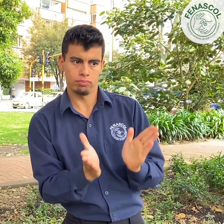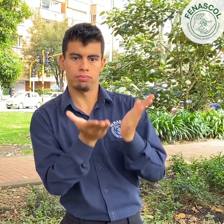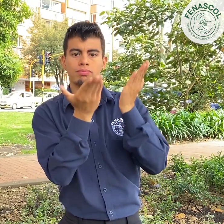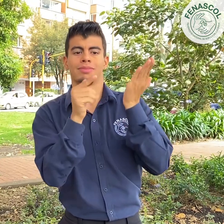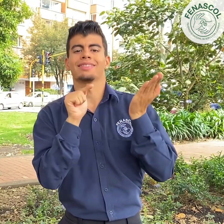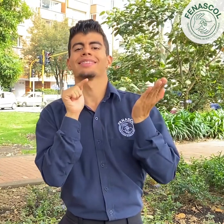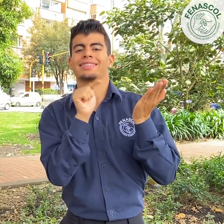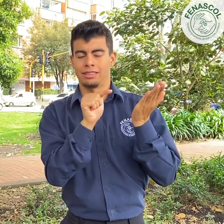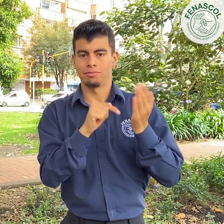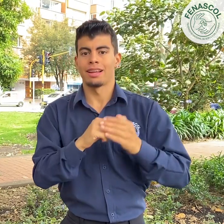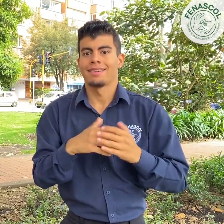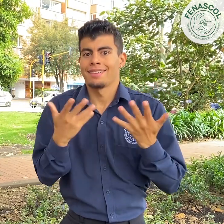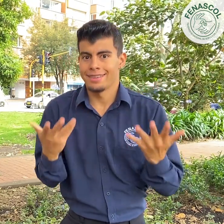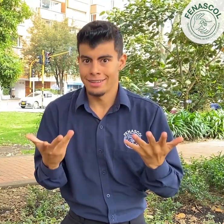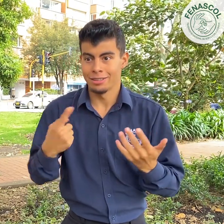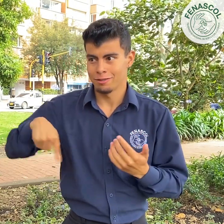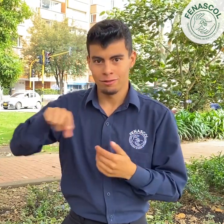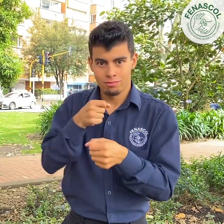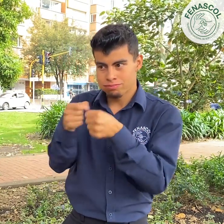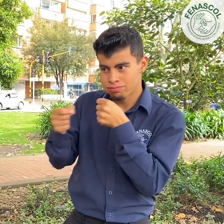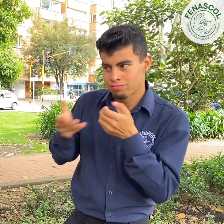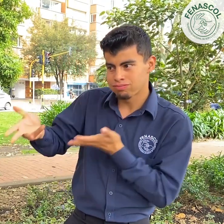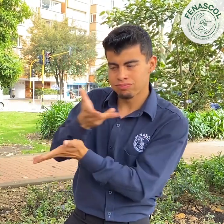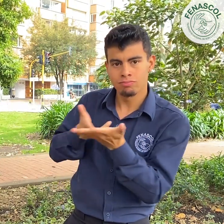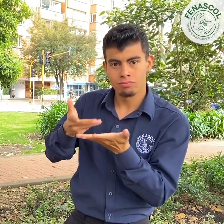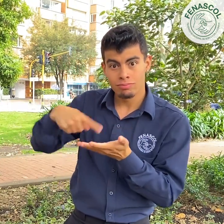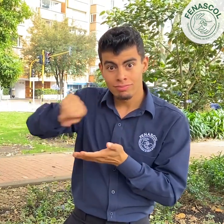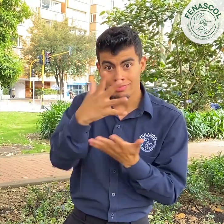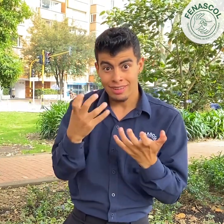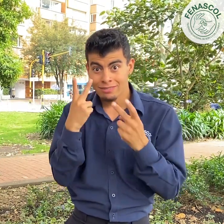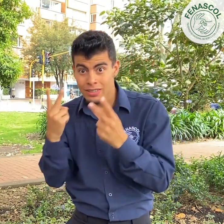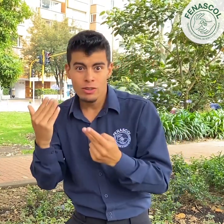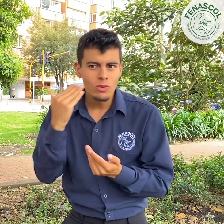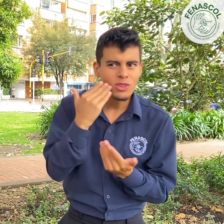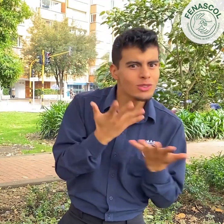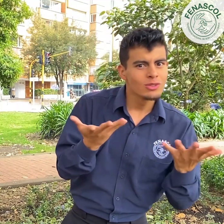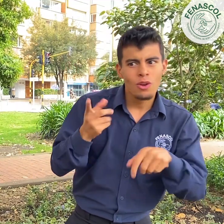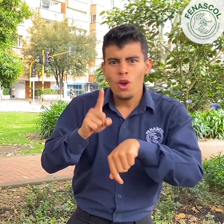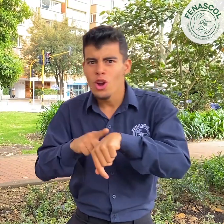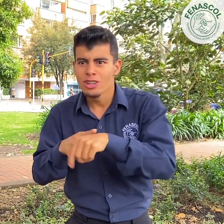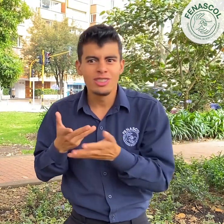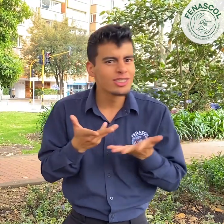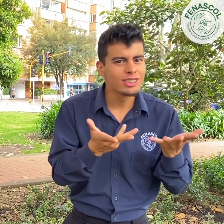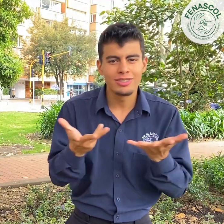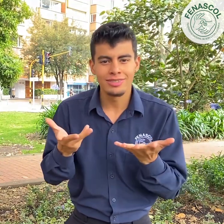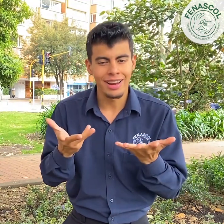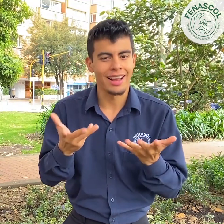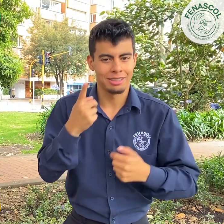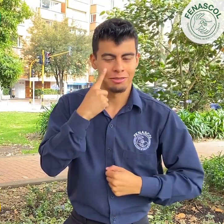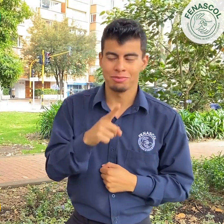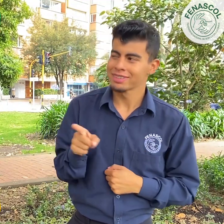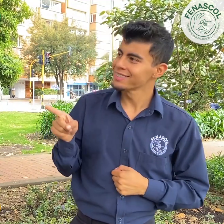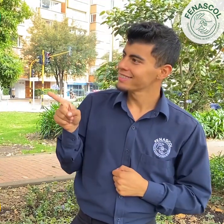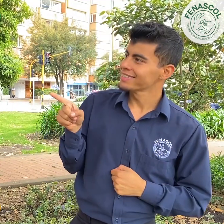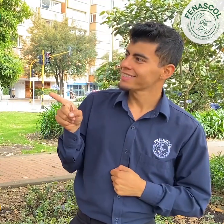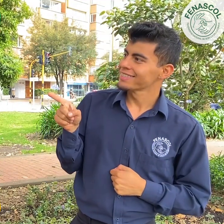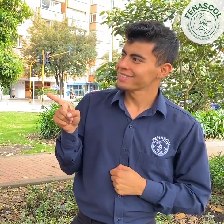sistemas de acceso a la televisión. ¿Quieren ver la entrevista? Aquí están los detalles de la emisión. ¡Observen! Será el